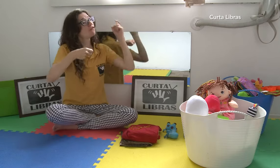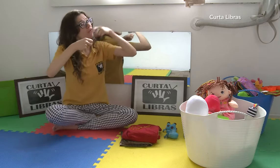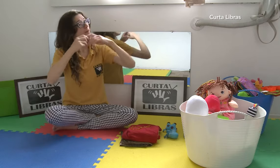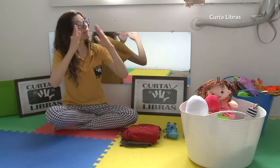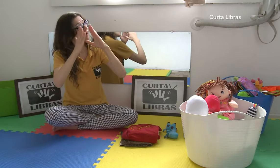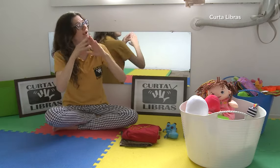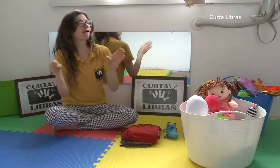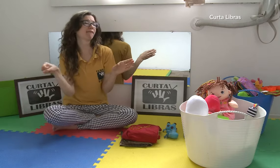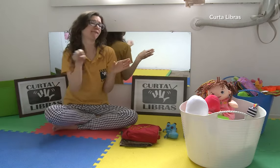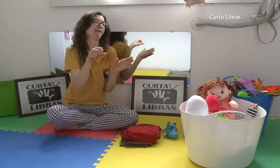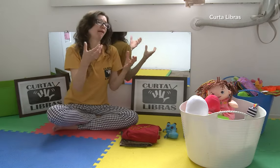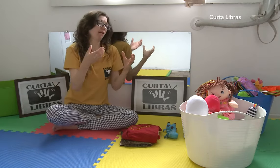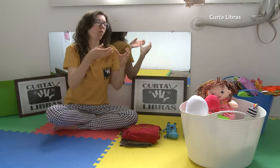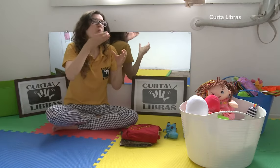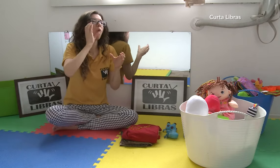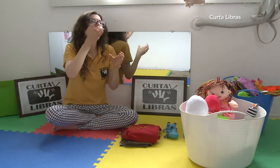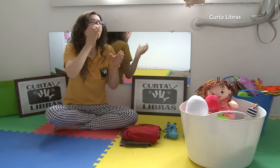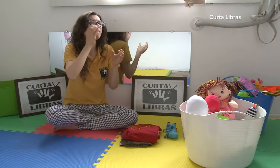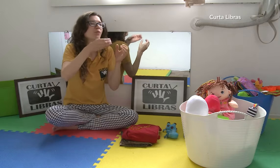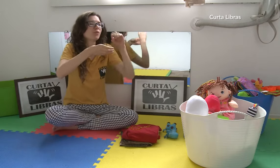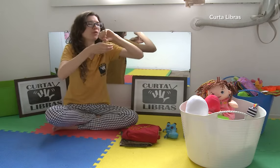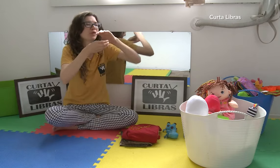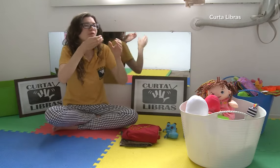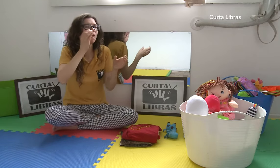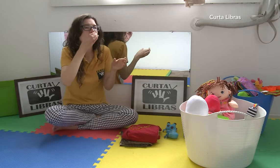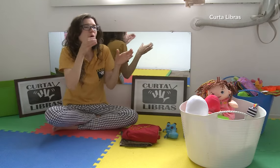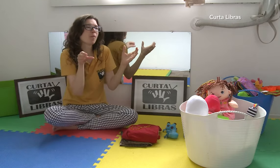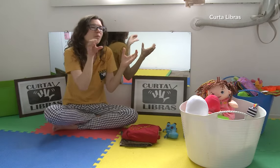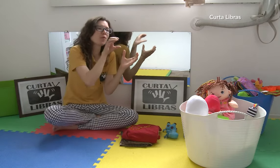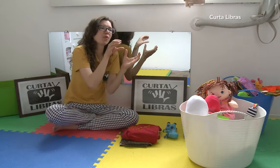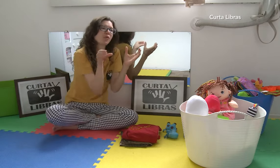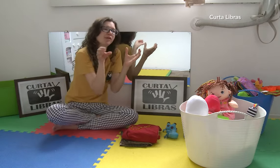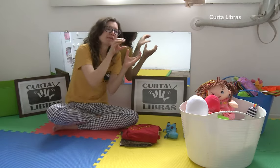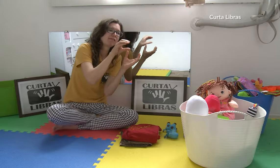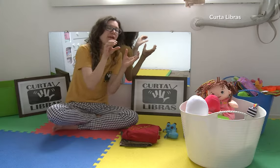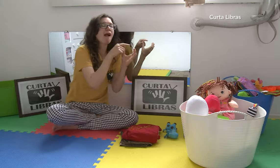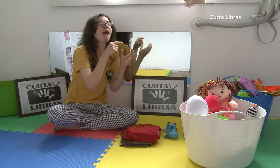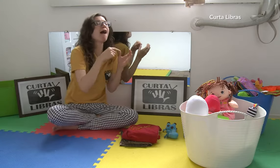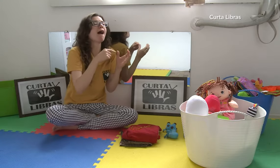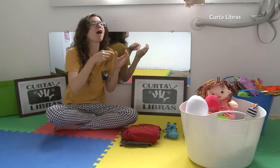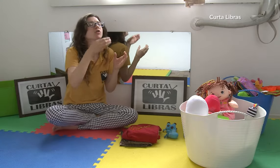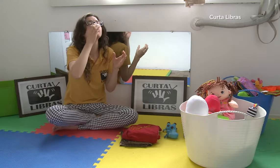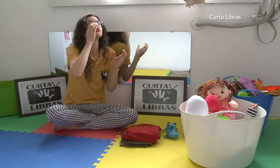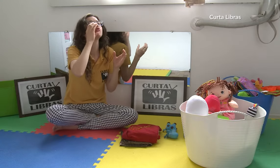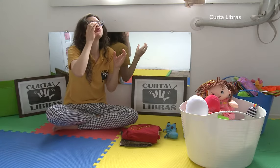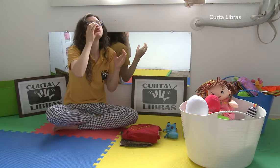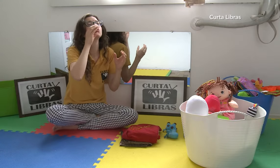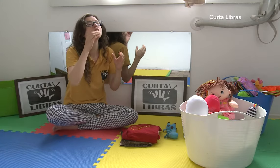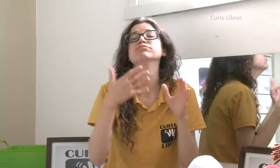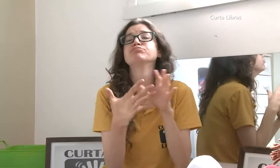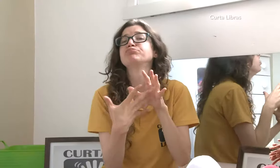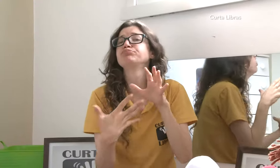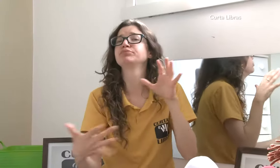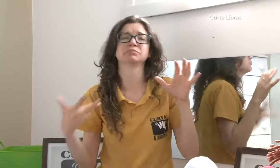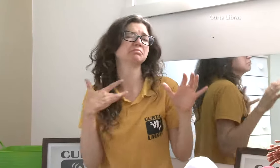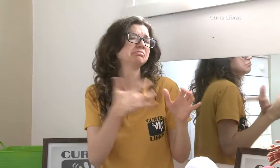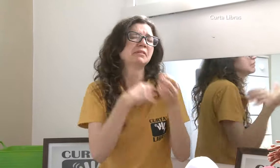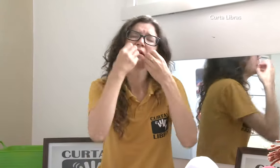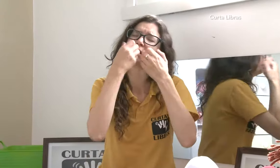máquina elétrica, você pode também esgotar o leite e guardar na geladeira. E quando você voltar para casa, pode colocar em um copo, uma madeira, e